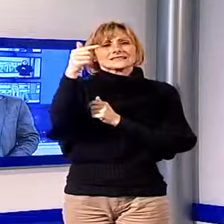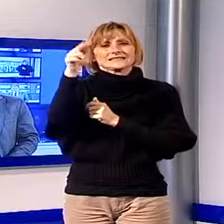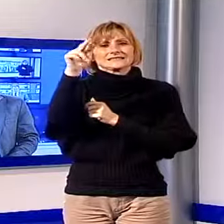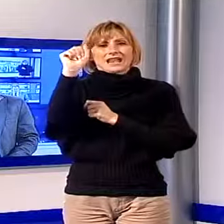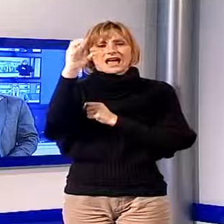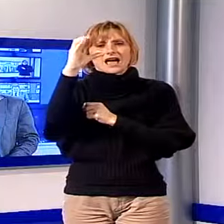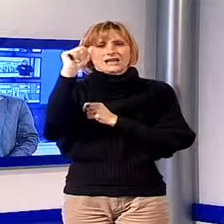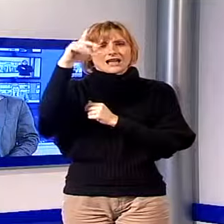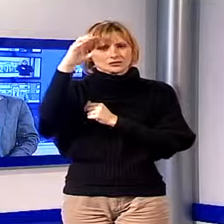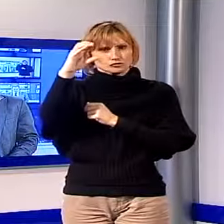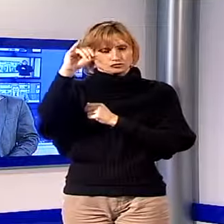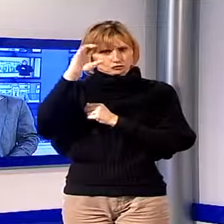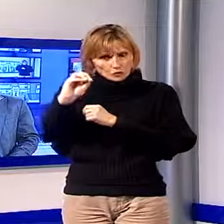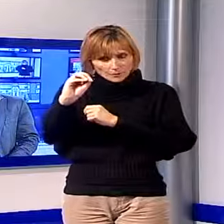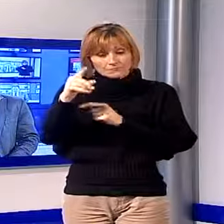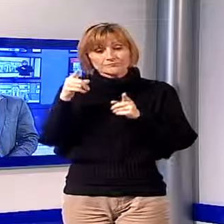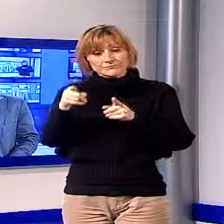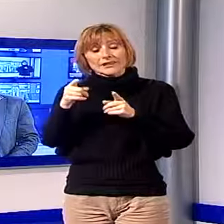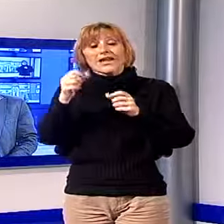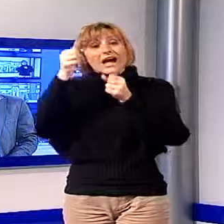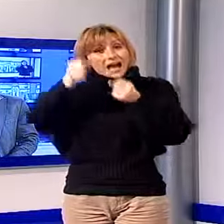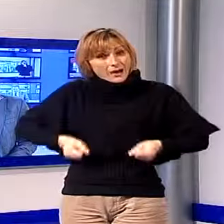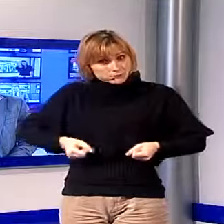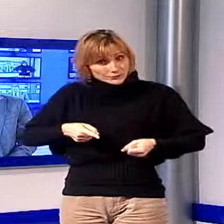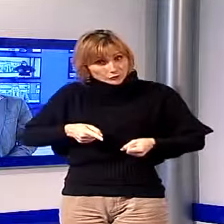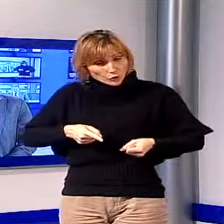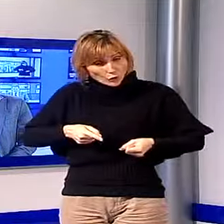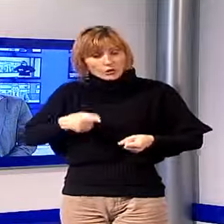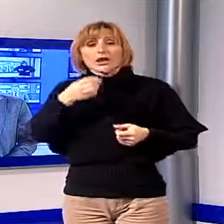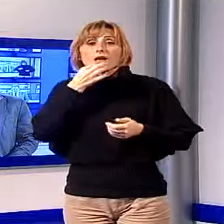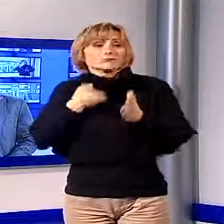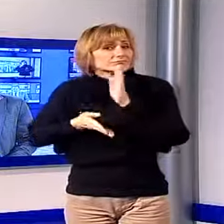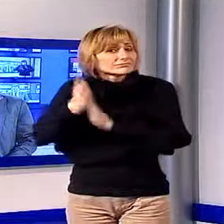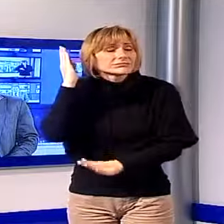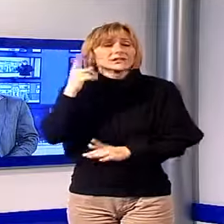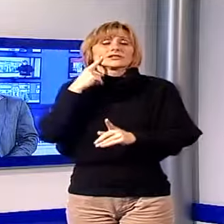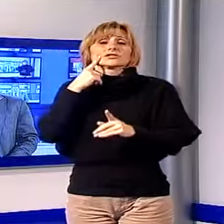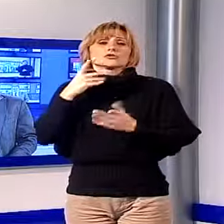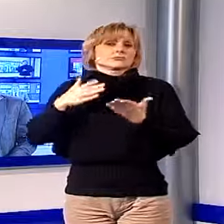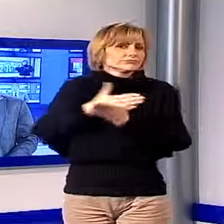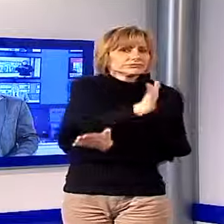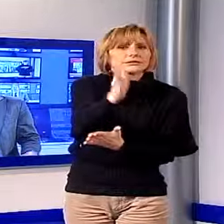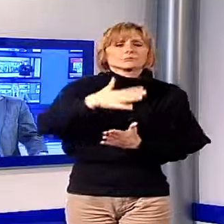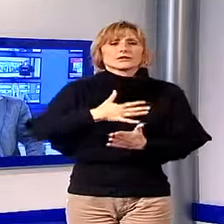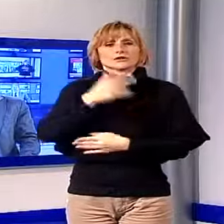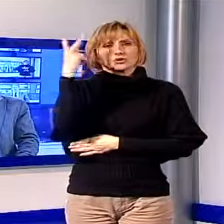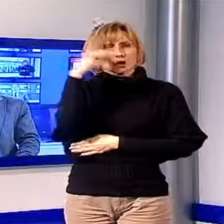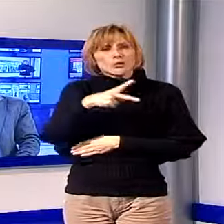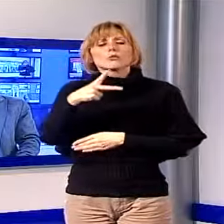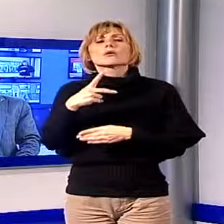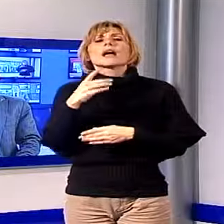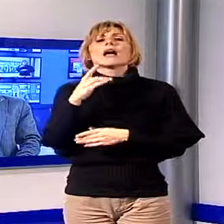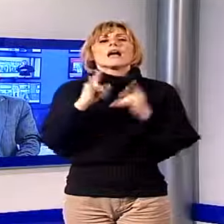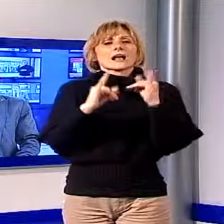raggiungere la betone da Lucca e viceversa è possibile utilizzare l'itinerario alternativo Banni di Lucca, Castelnuovo, Pieve